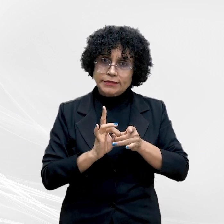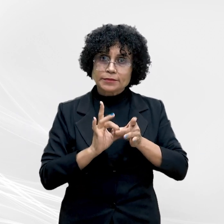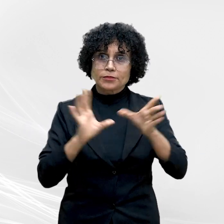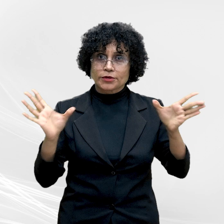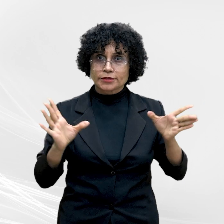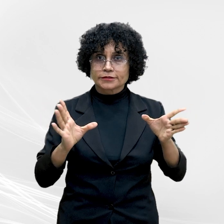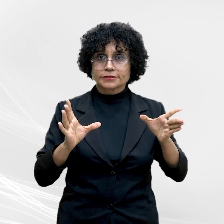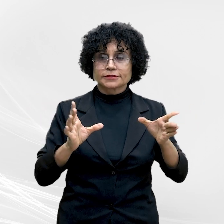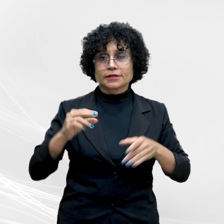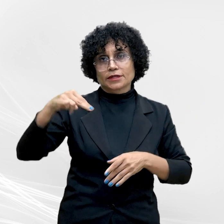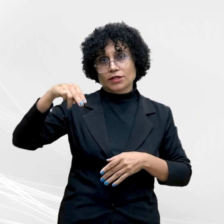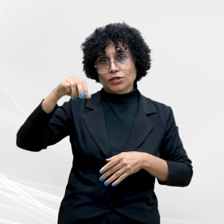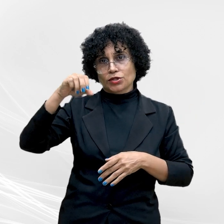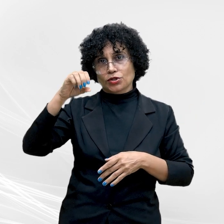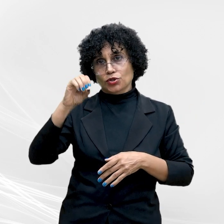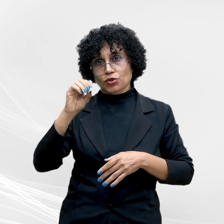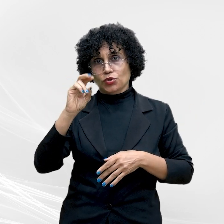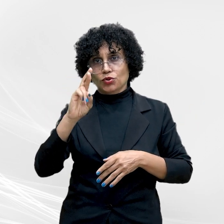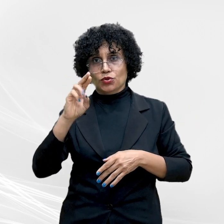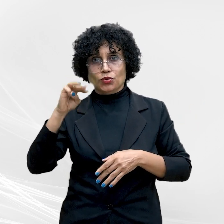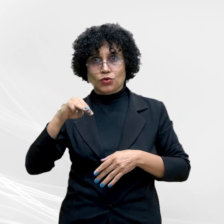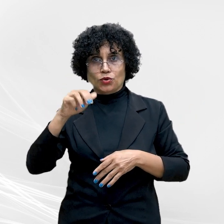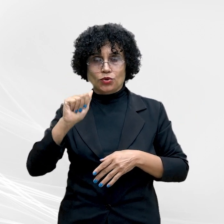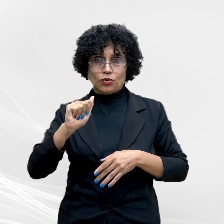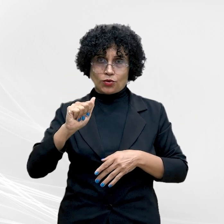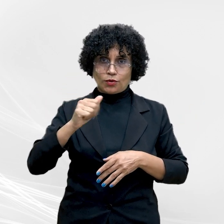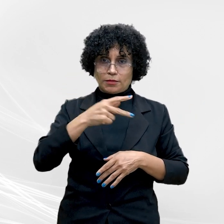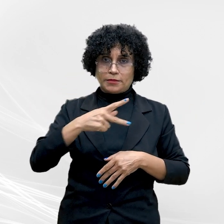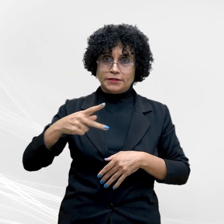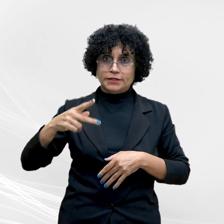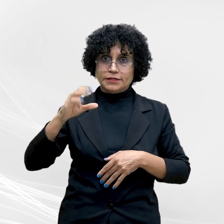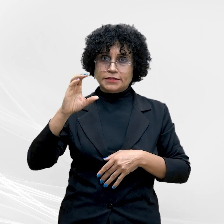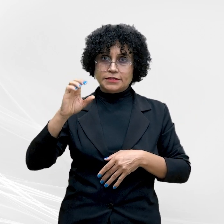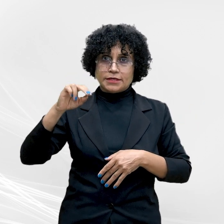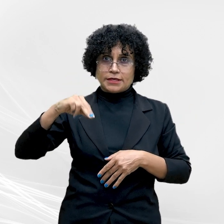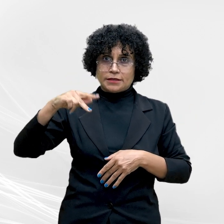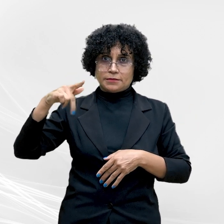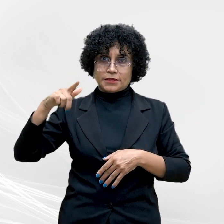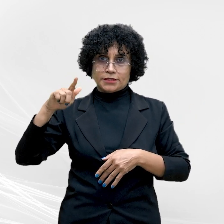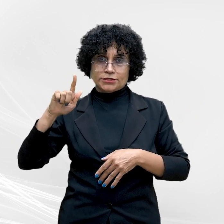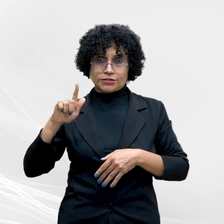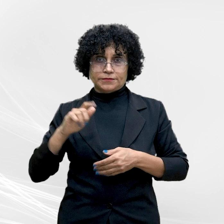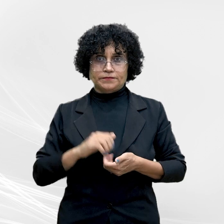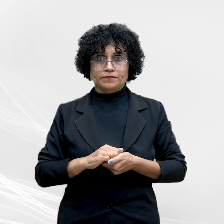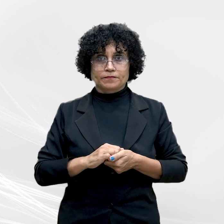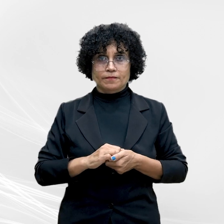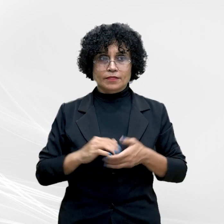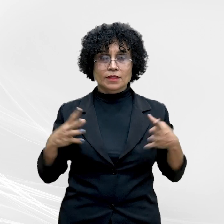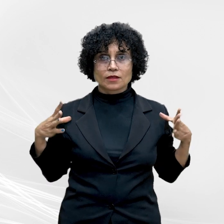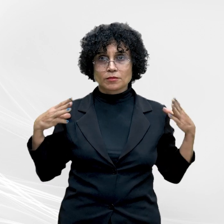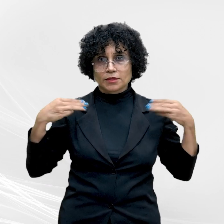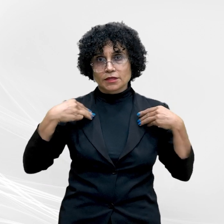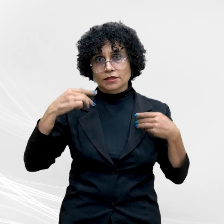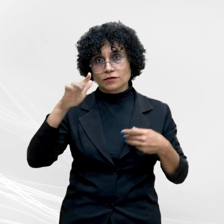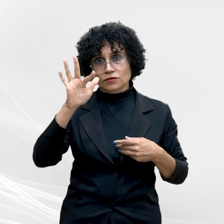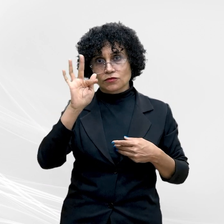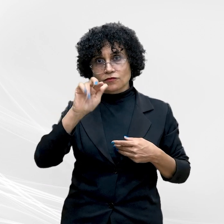frisou Norma Cavalcante, presidente do CNPG. O ministro Flávio Dino registrou a sua, abre aspas,